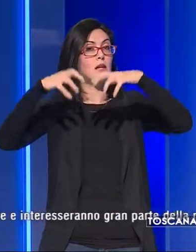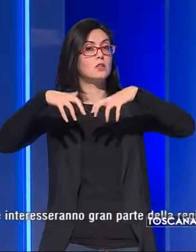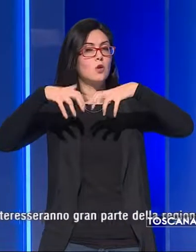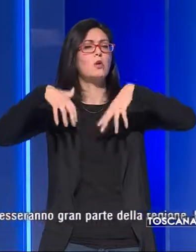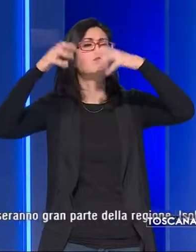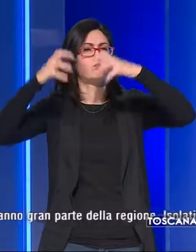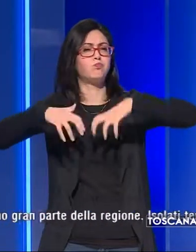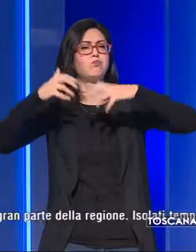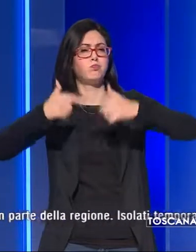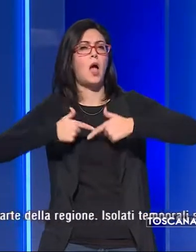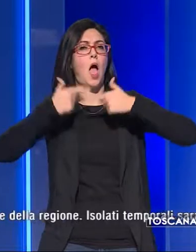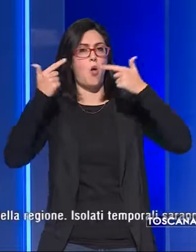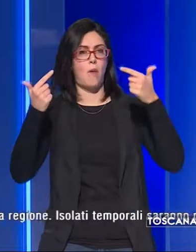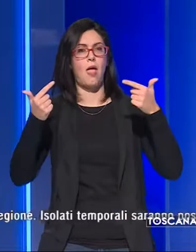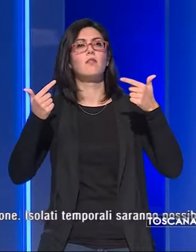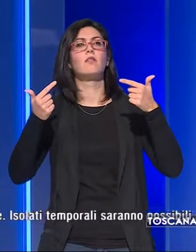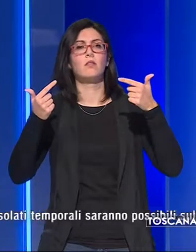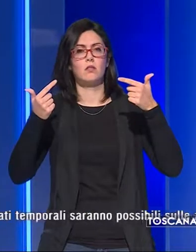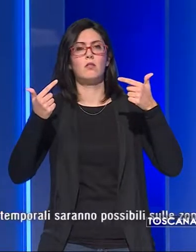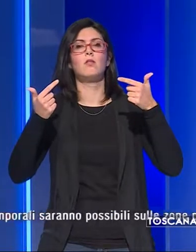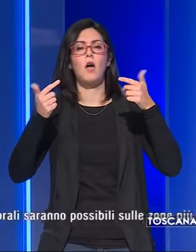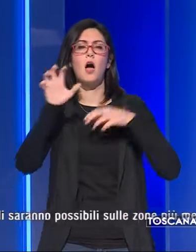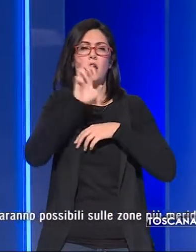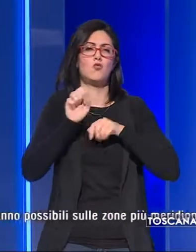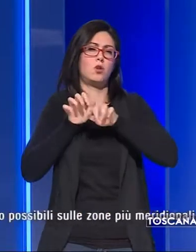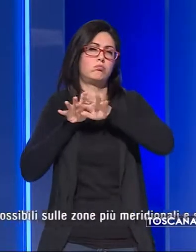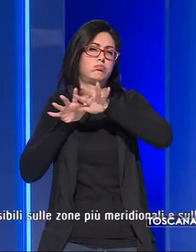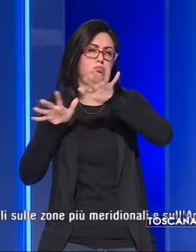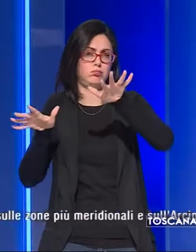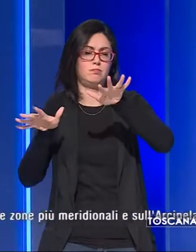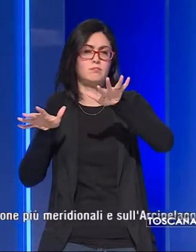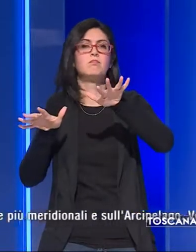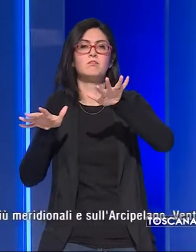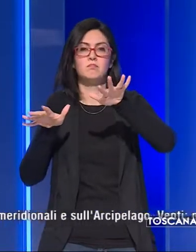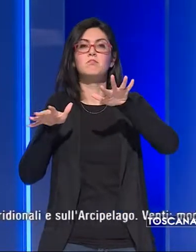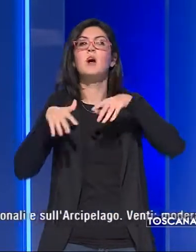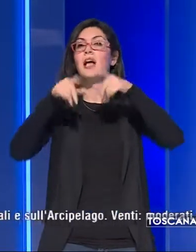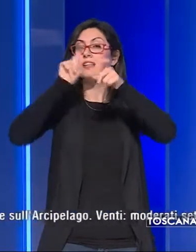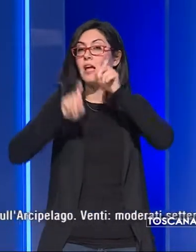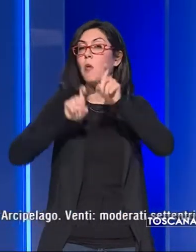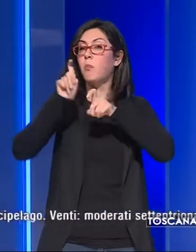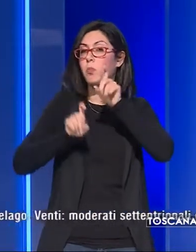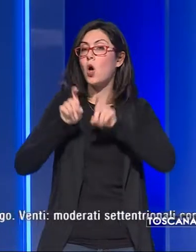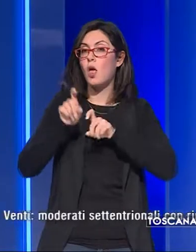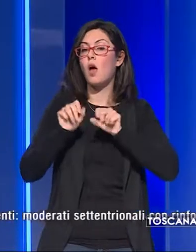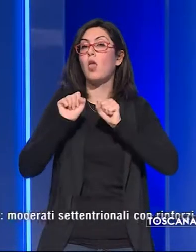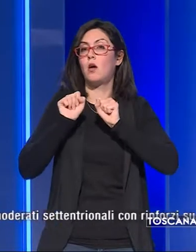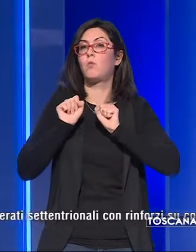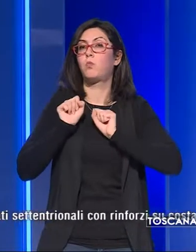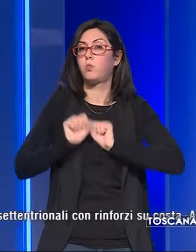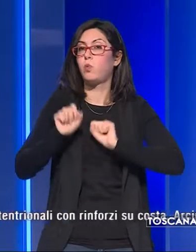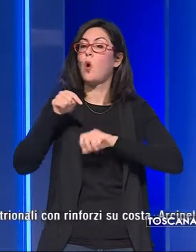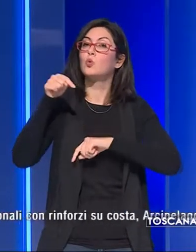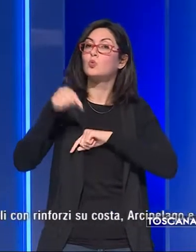ad aumentare e andranno in gran parte della Regione. Isolati temporali possibili sulle zone più